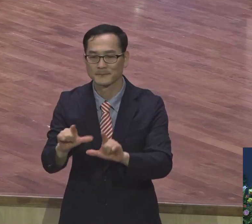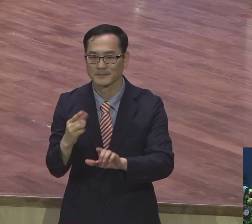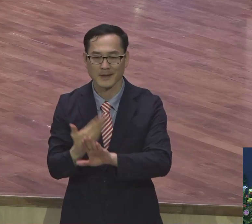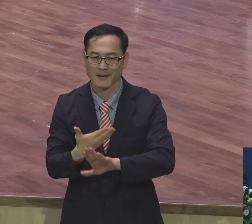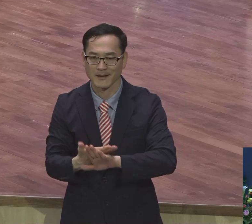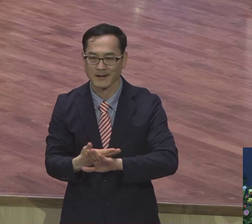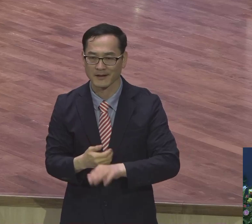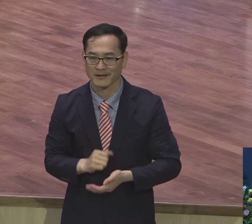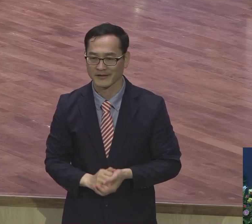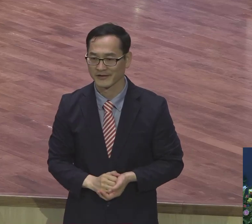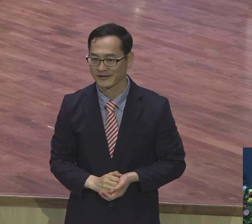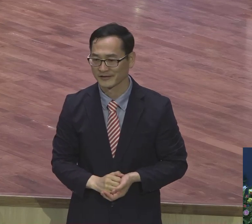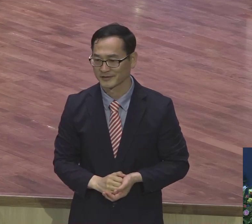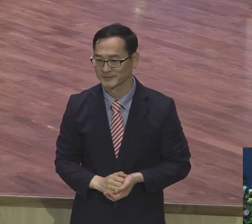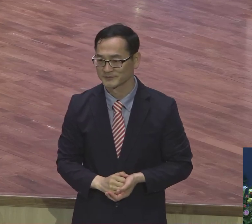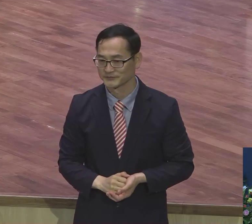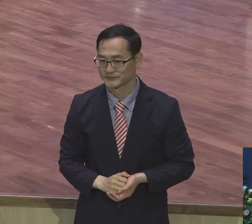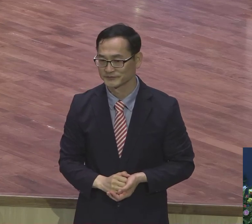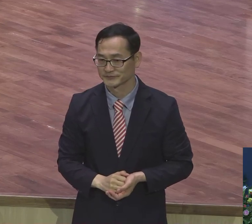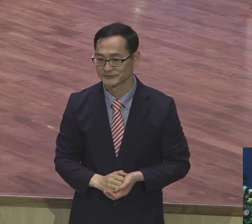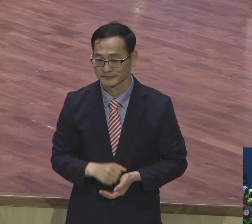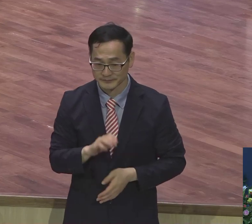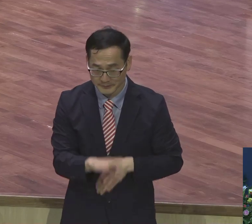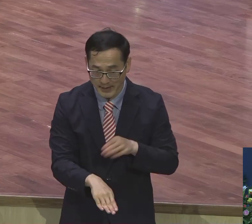어디로 발걸음을 옮기느냐